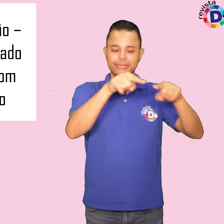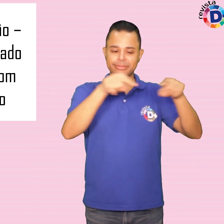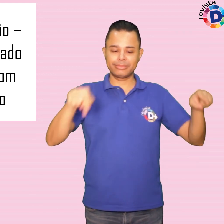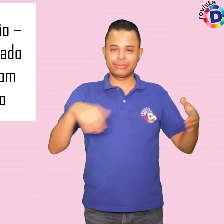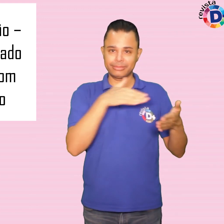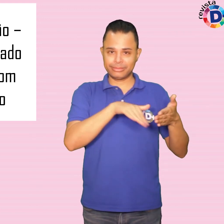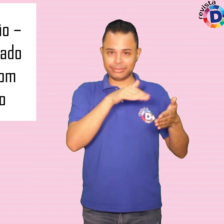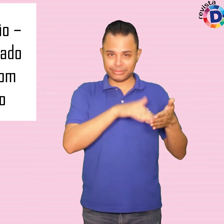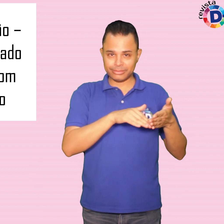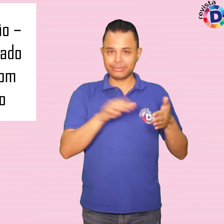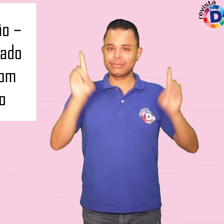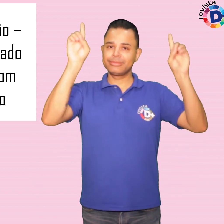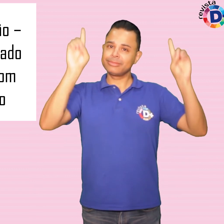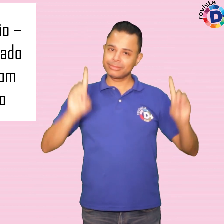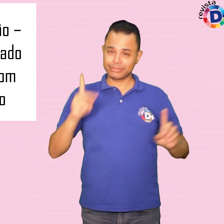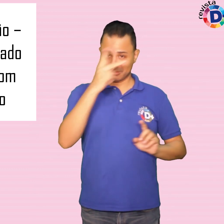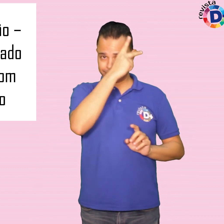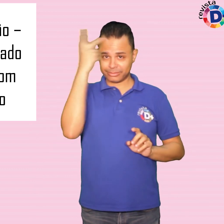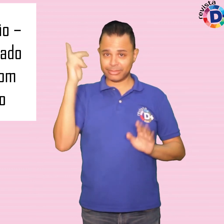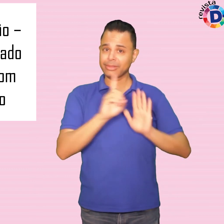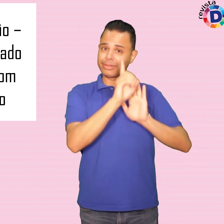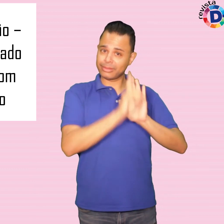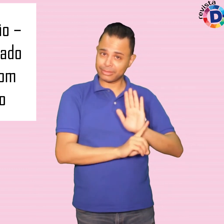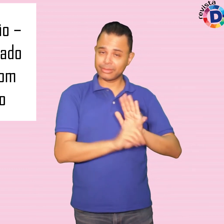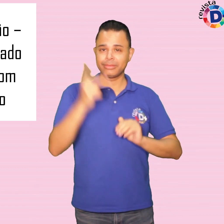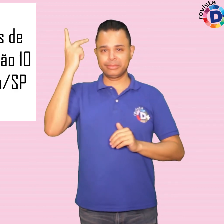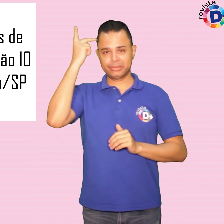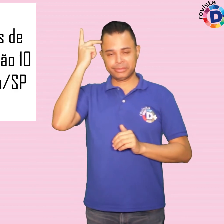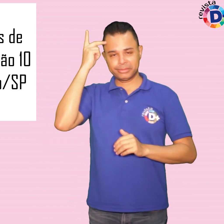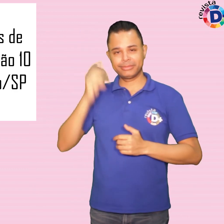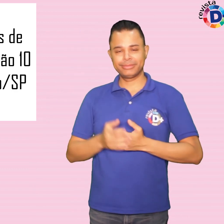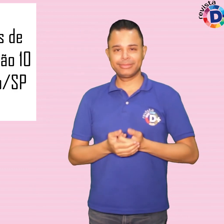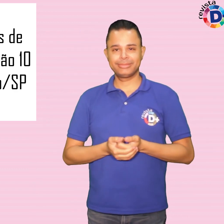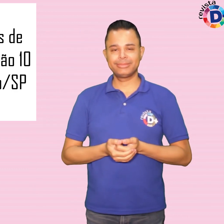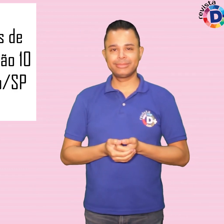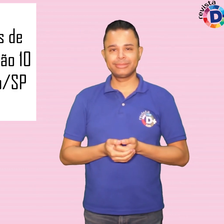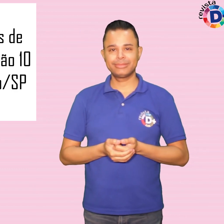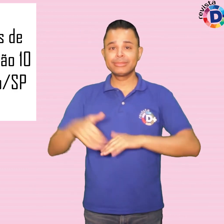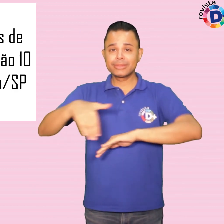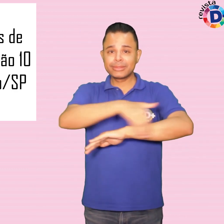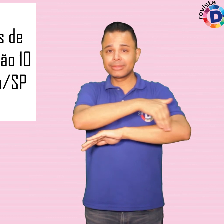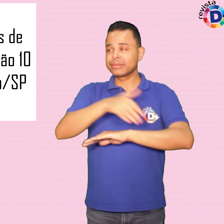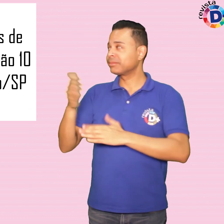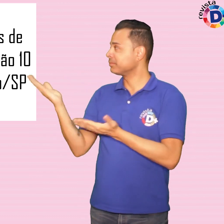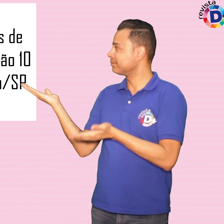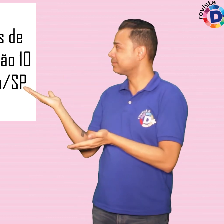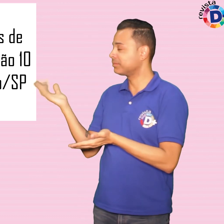de Estado dos Direitos da Pessoa com Deficiência de São Paulo Endereço – Avenida Auro